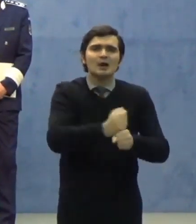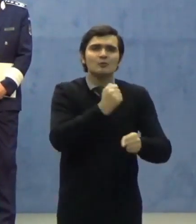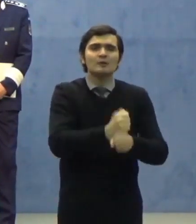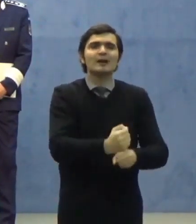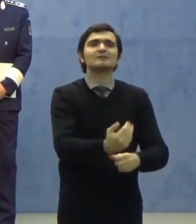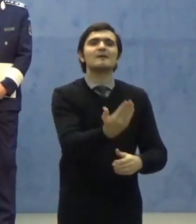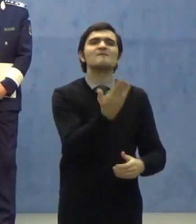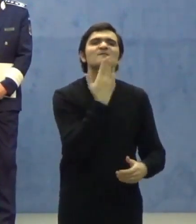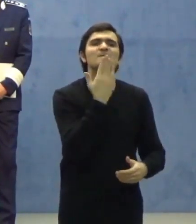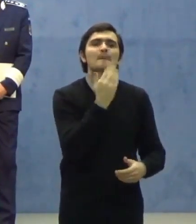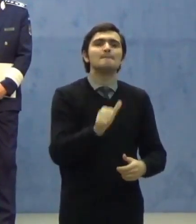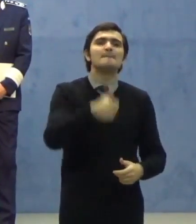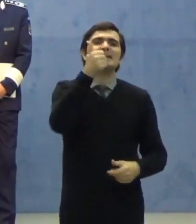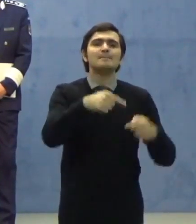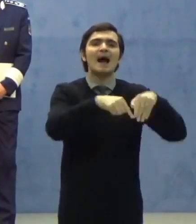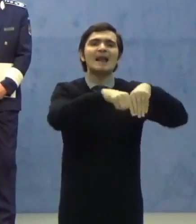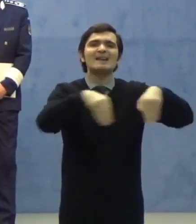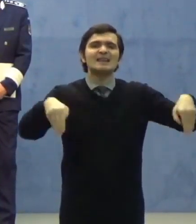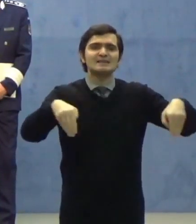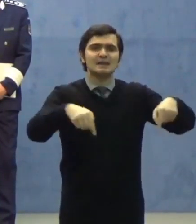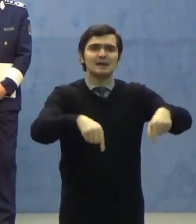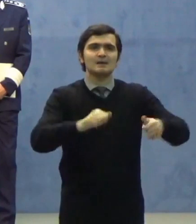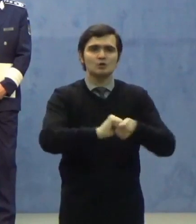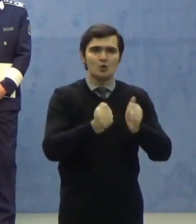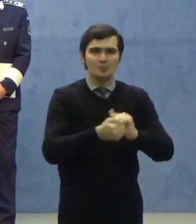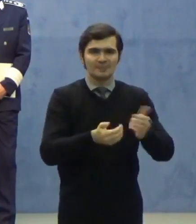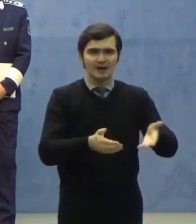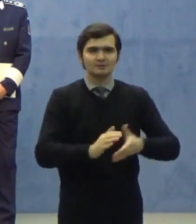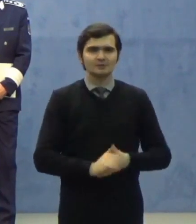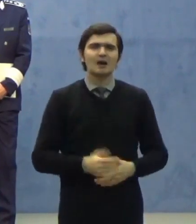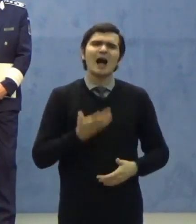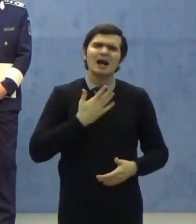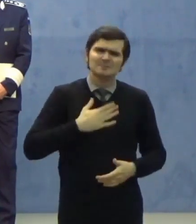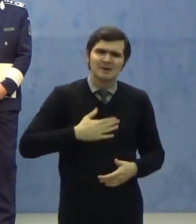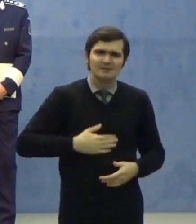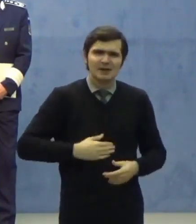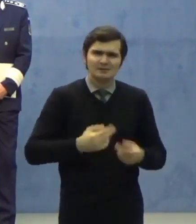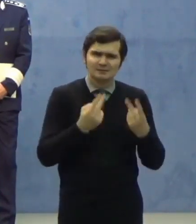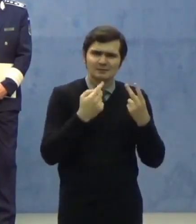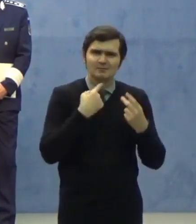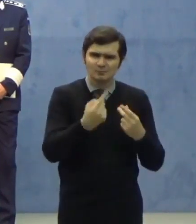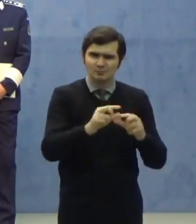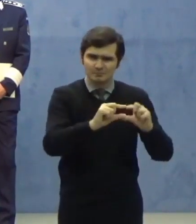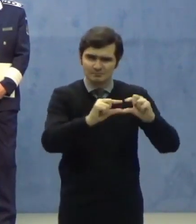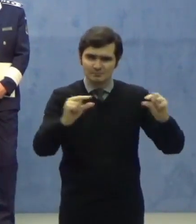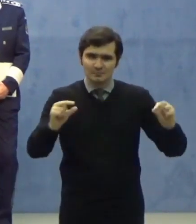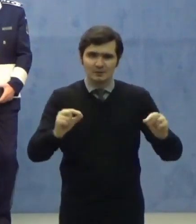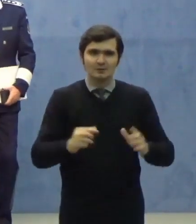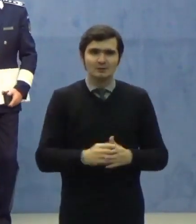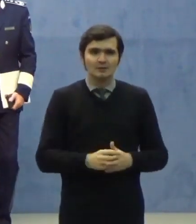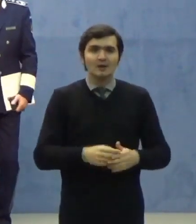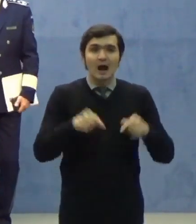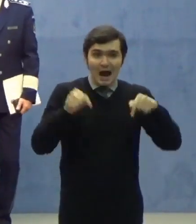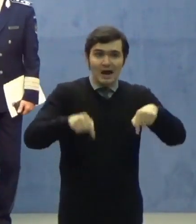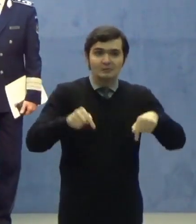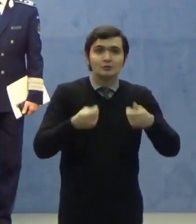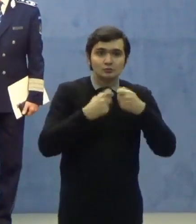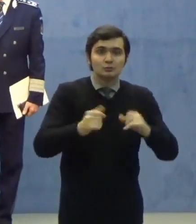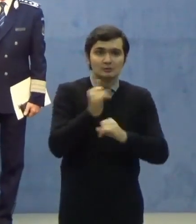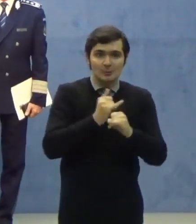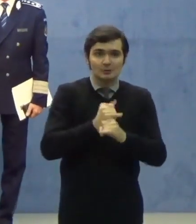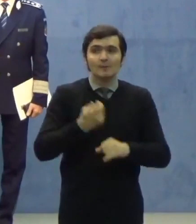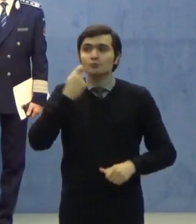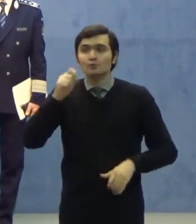această luptă În sfârșit aș dori să sublinez un aspect Astăzi cu toți i-am observat și domnul ministru a